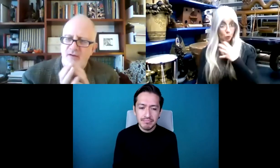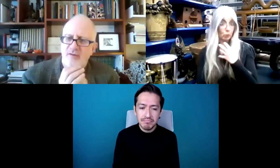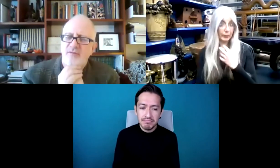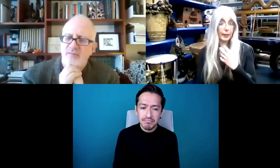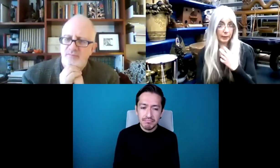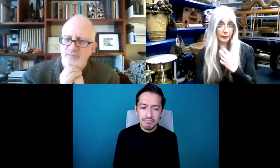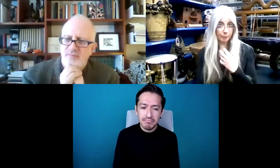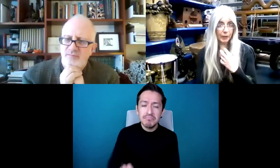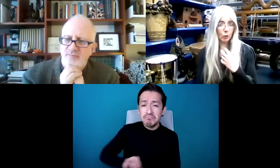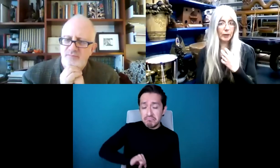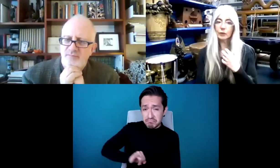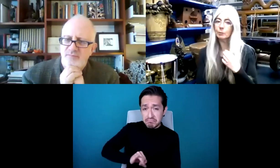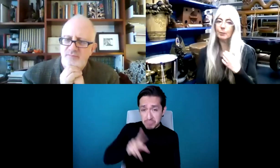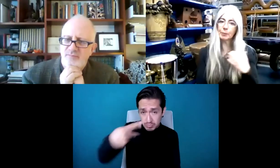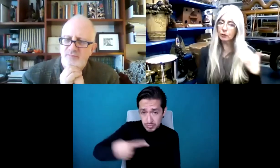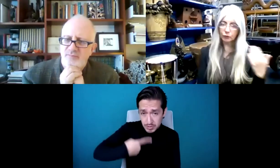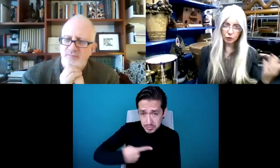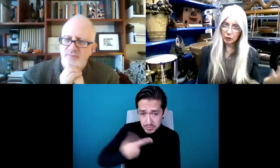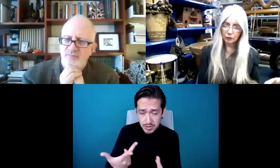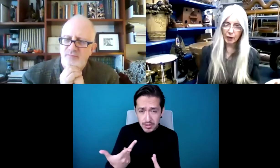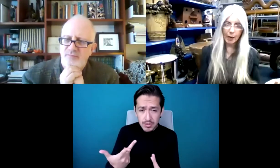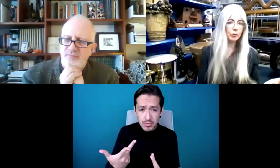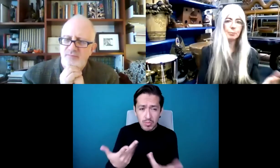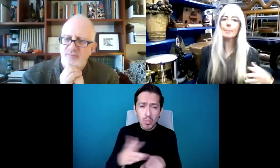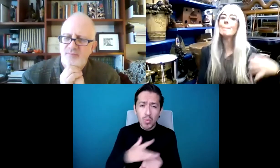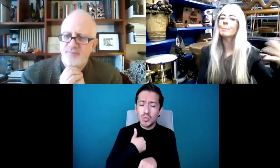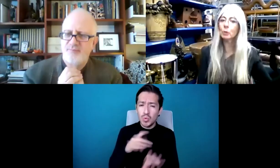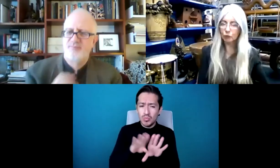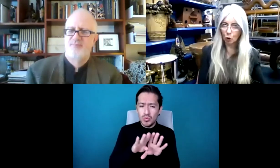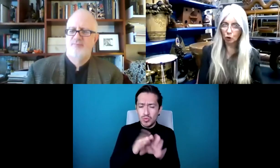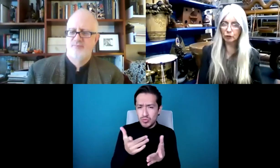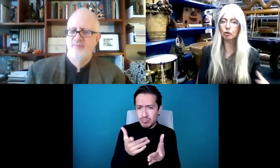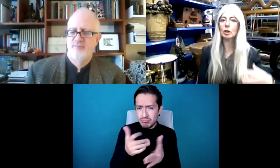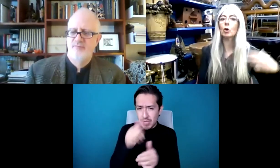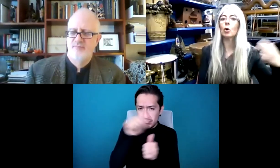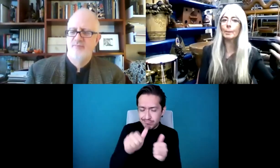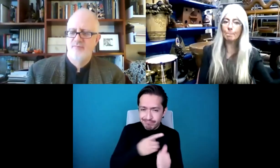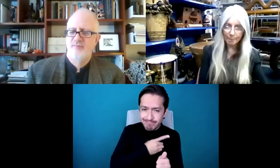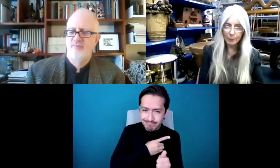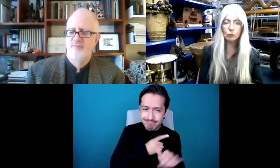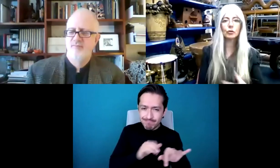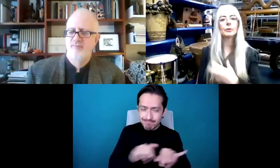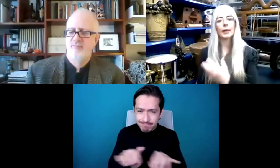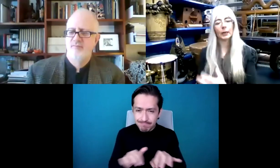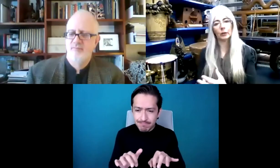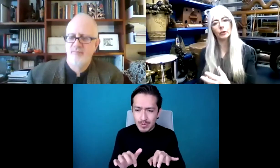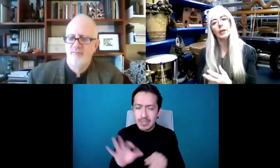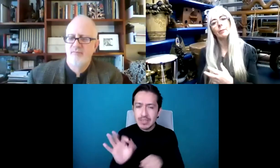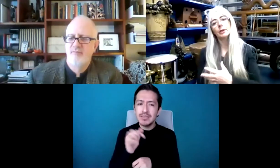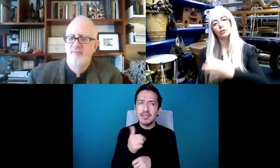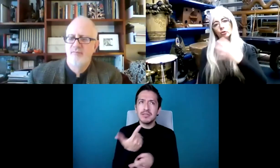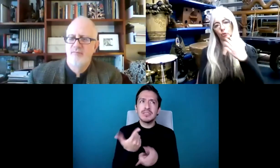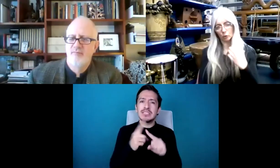Es muy interesante que lo preguntes, porque como solista, y esto habría sido distinto si yo hubiera